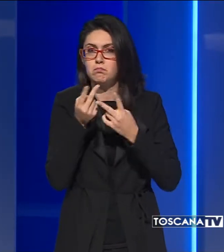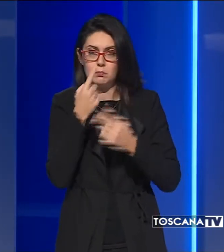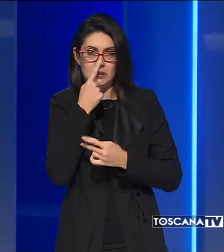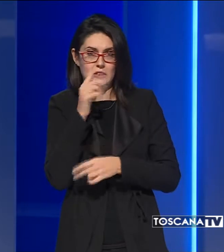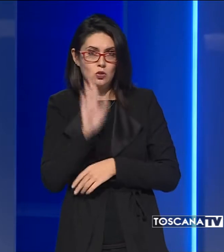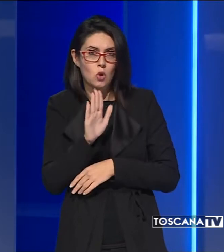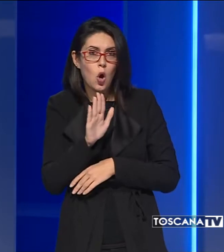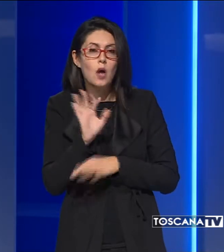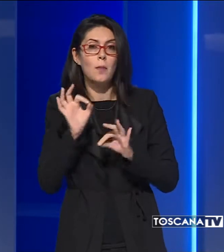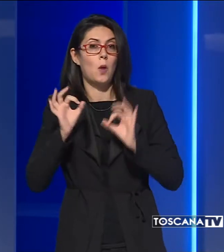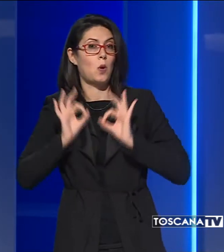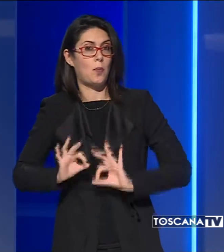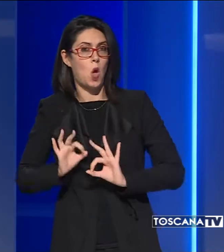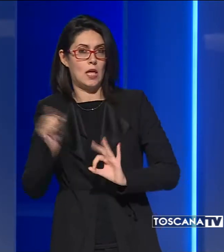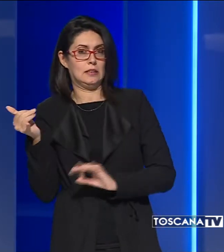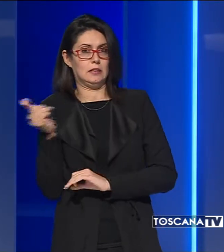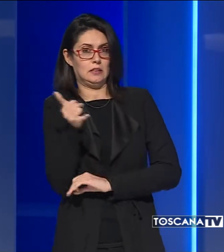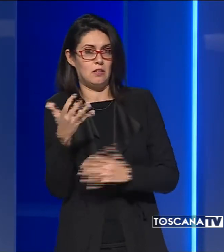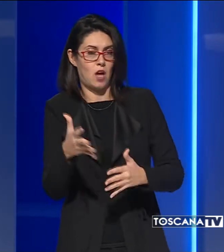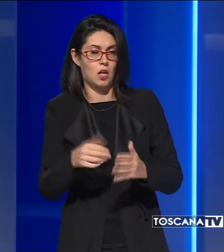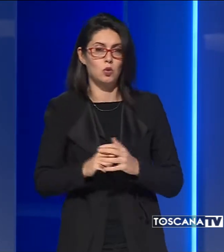allertati dalla polizia.